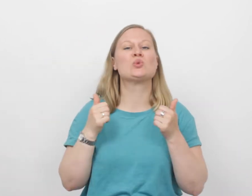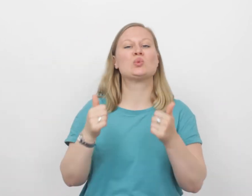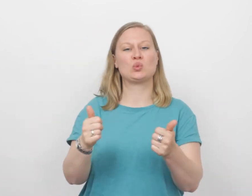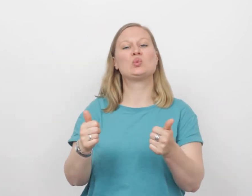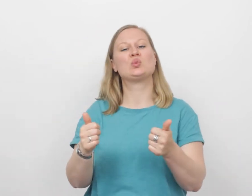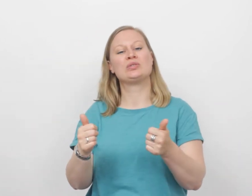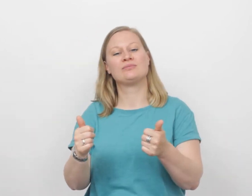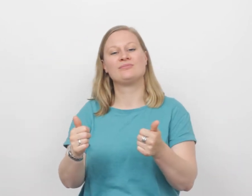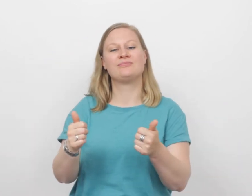goed